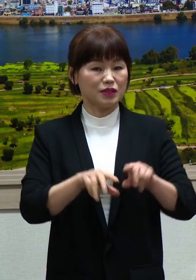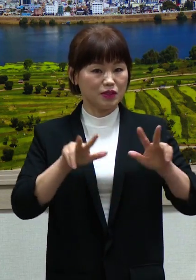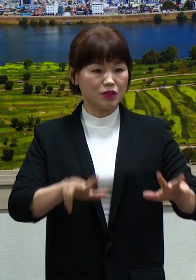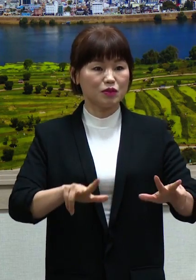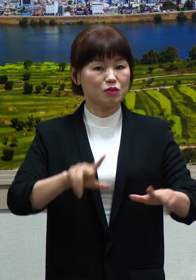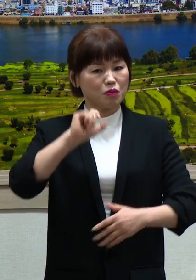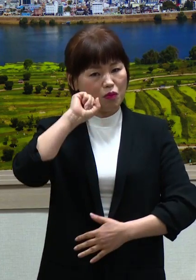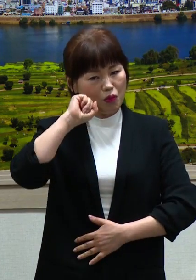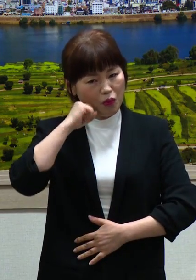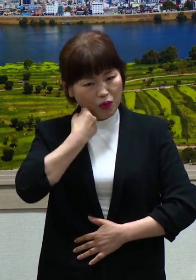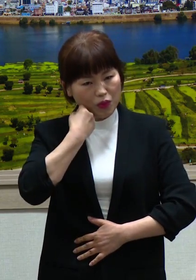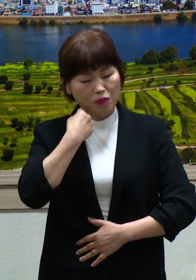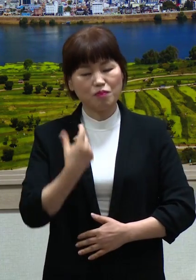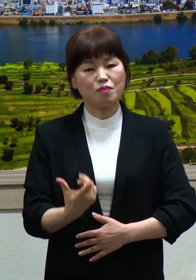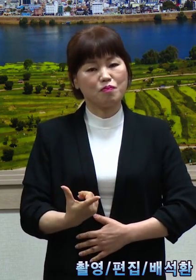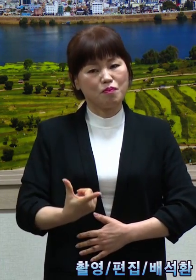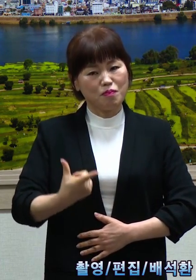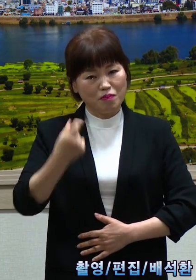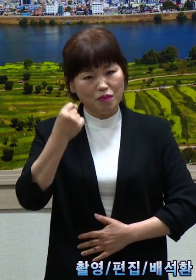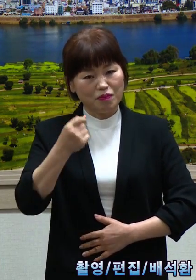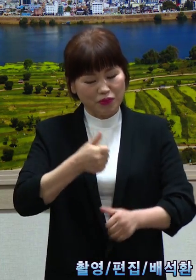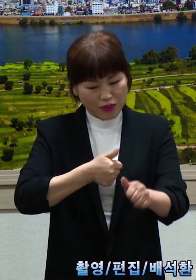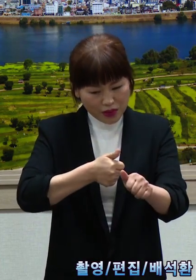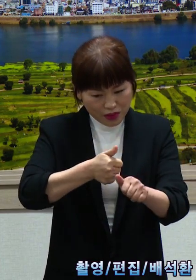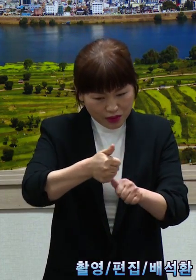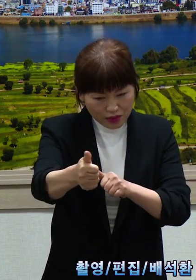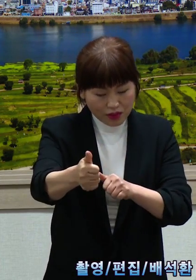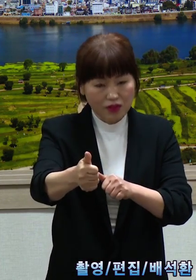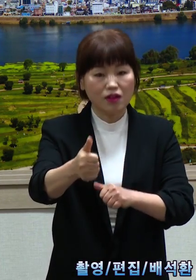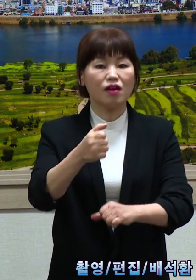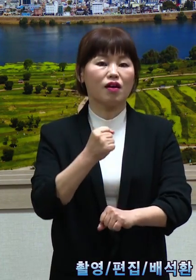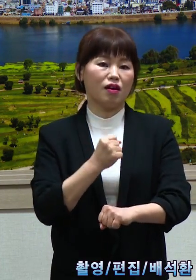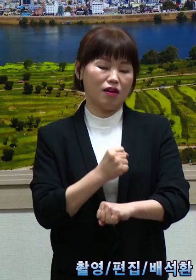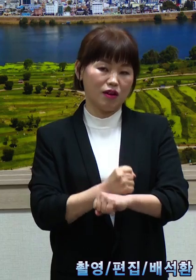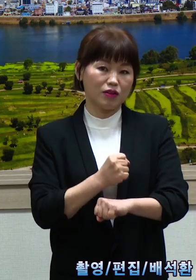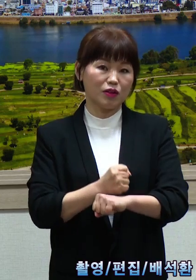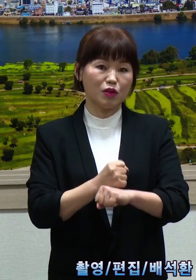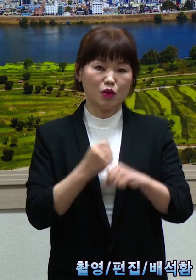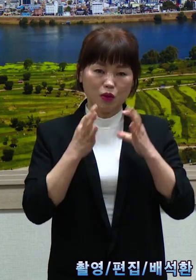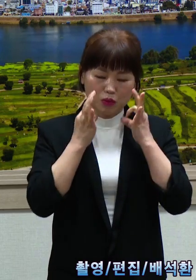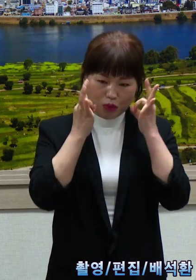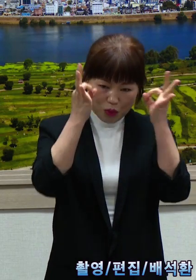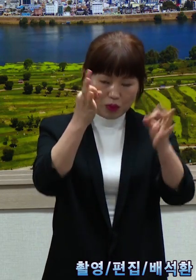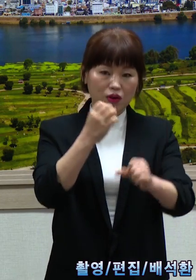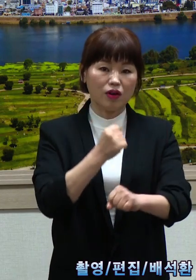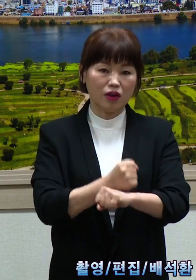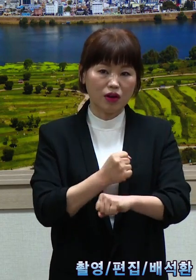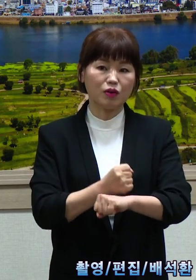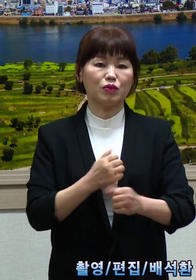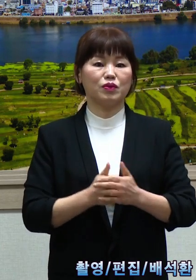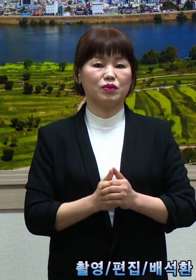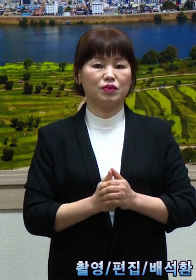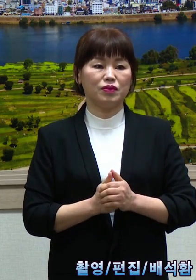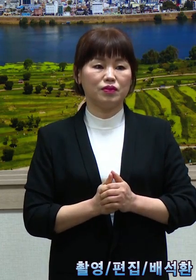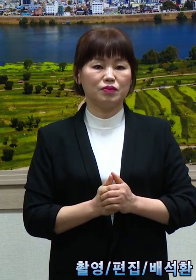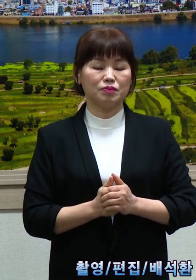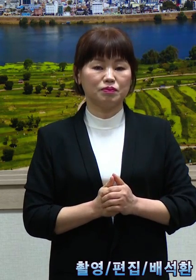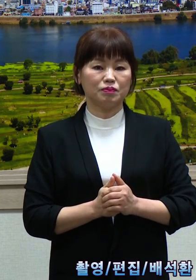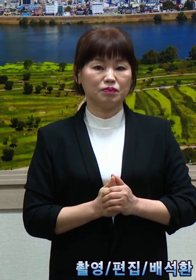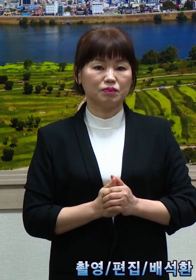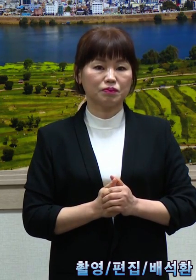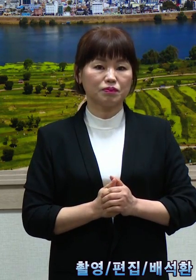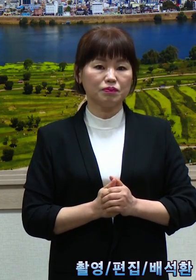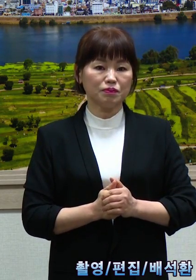최대한 빨리 극복되어 나갈 수 있도록 천억의 공직자와 함께 최선을 다하겠습니다.